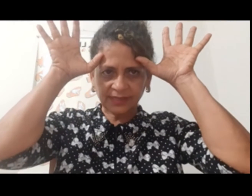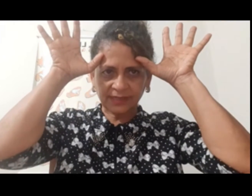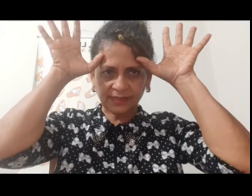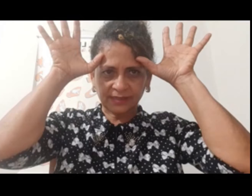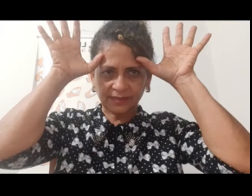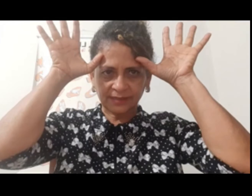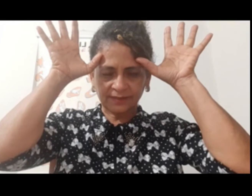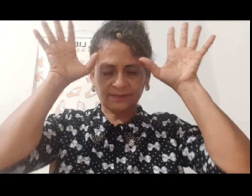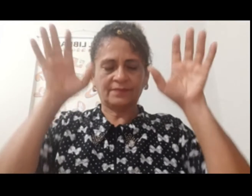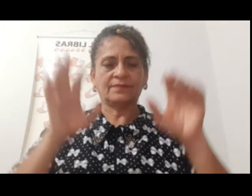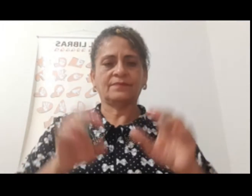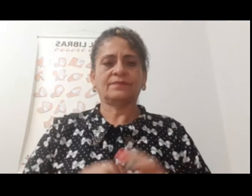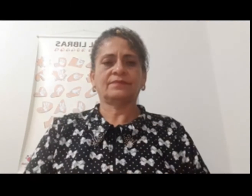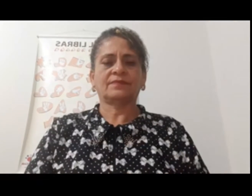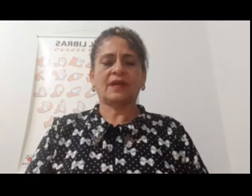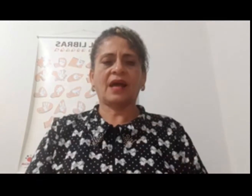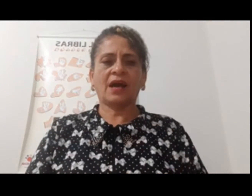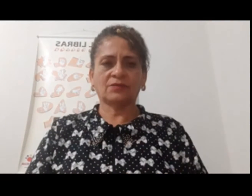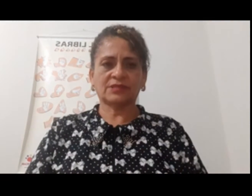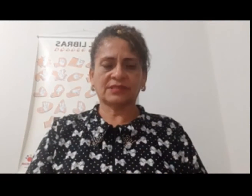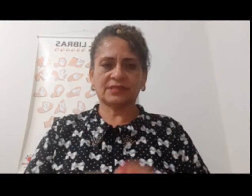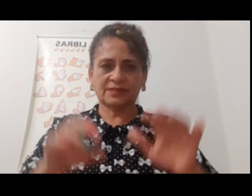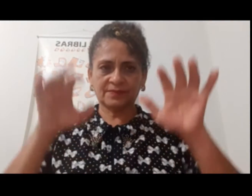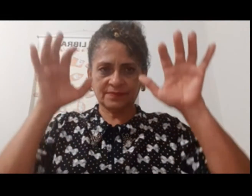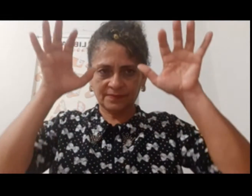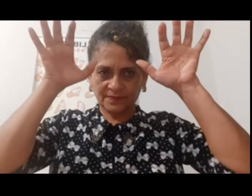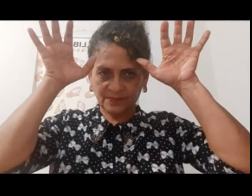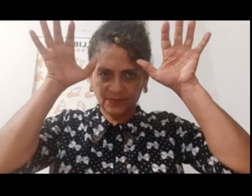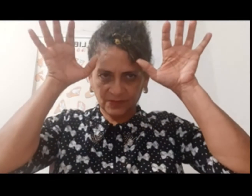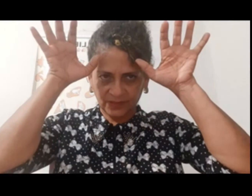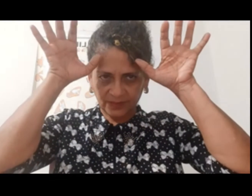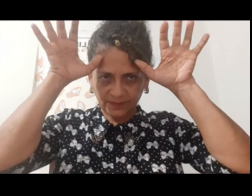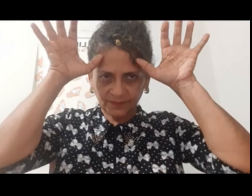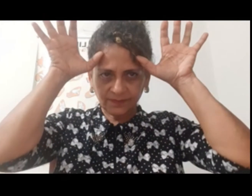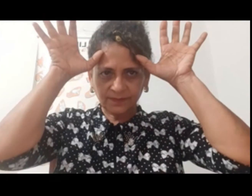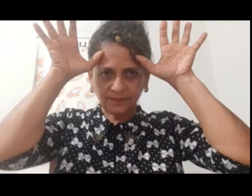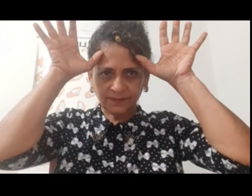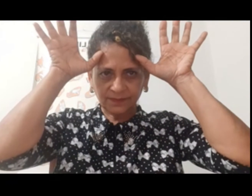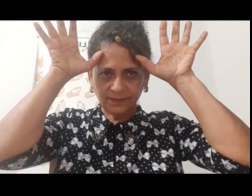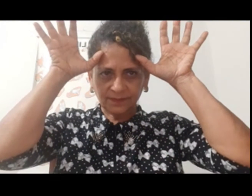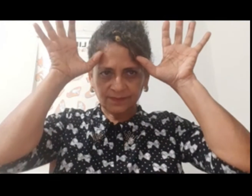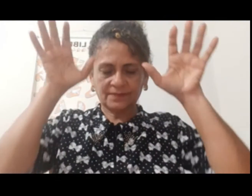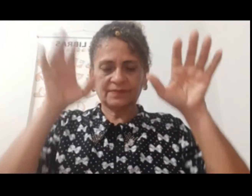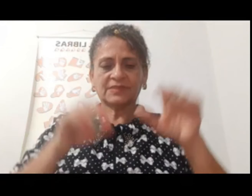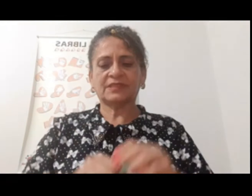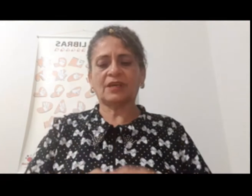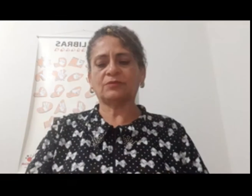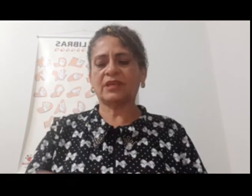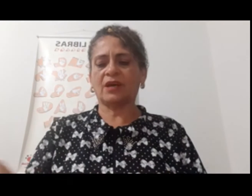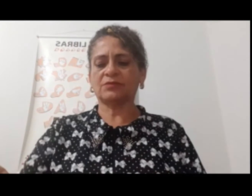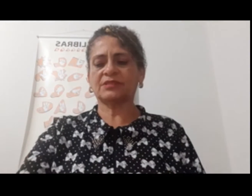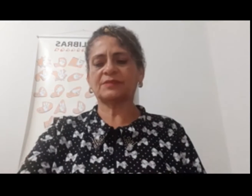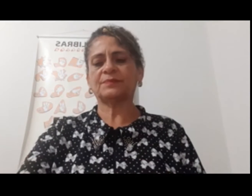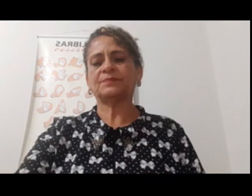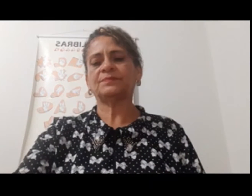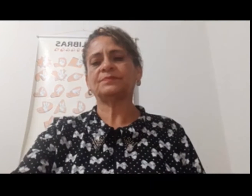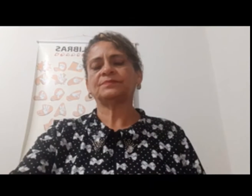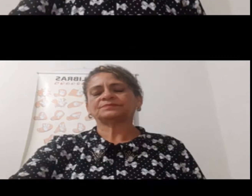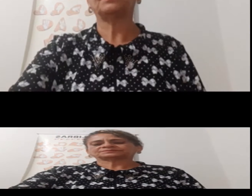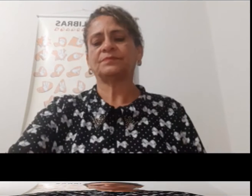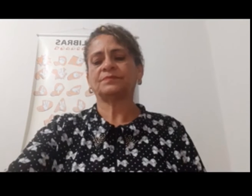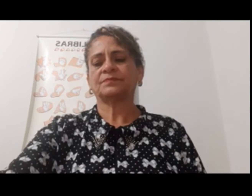faz isso aqui. Alce. Olhe. Sinal de alce.